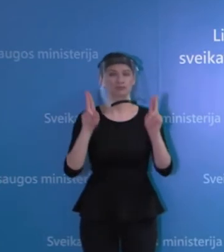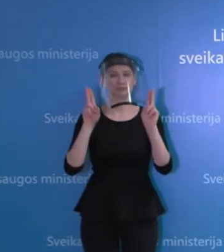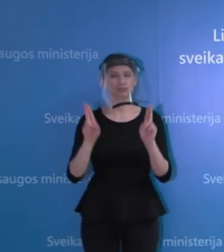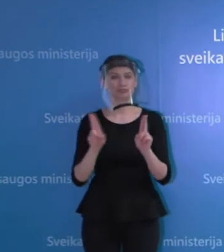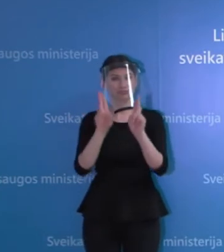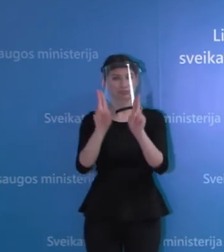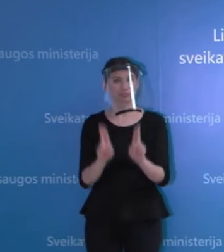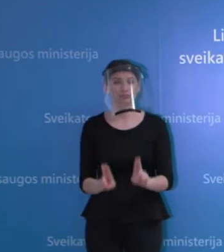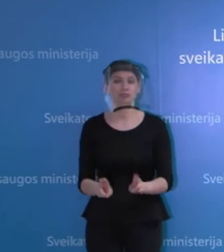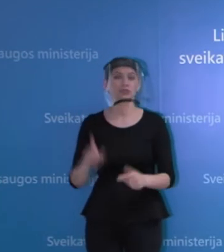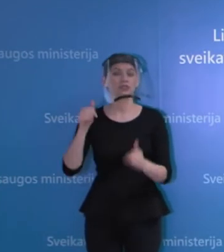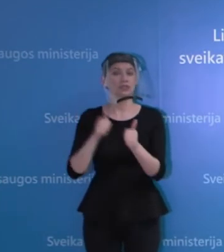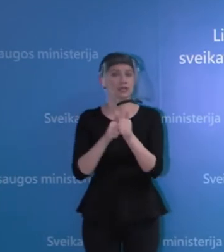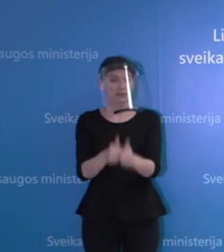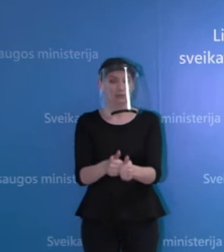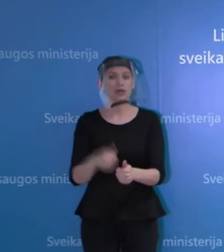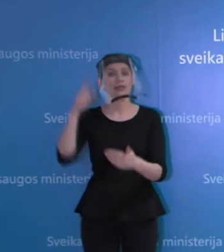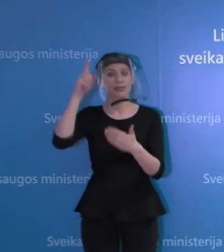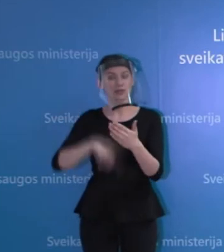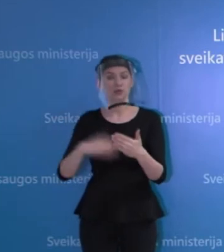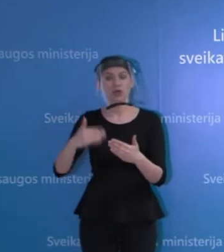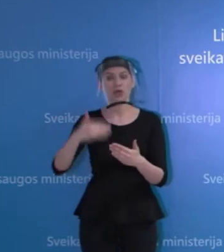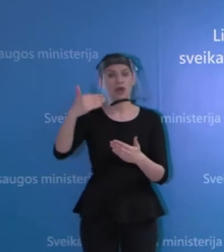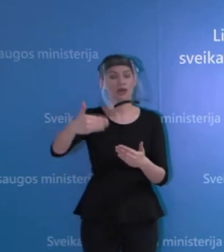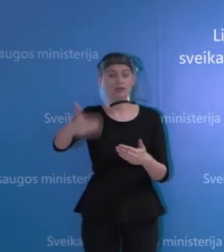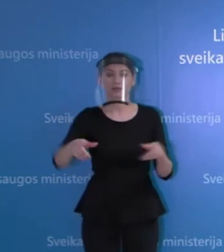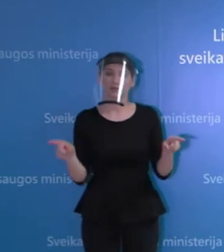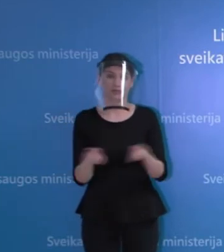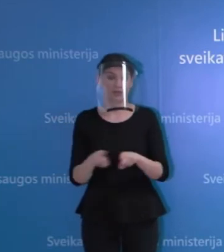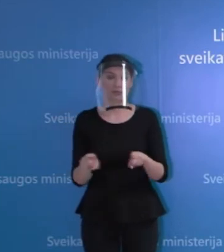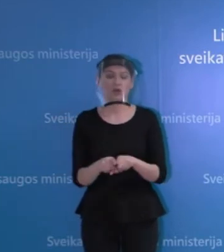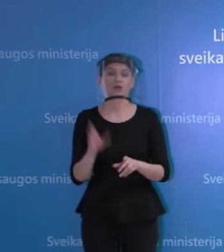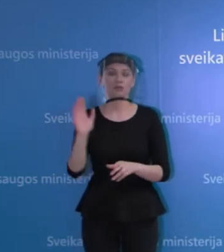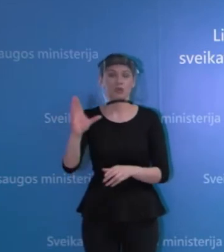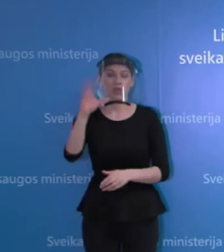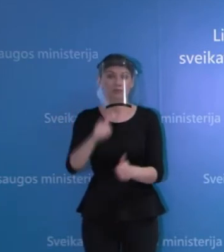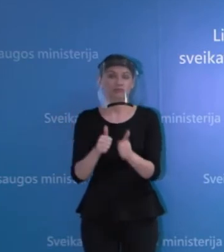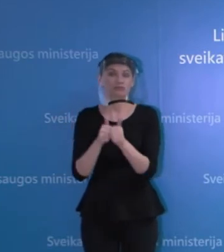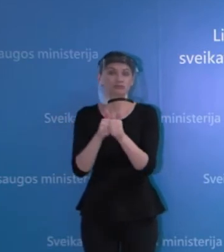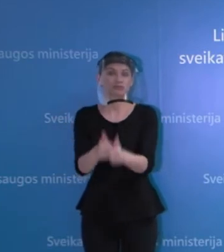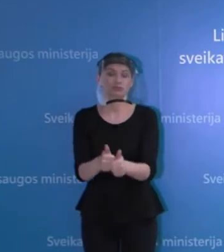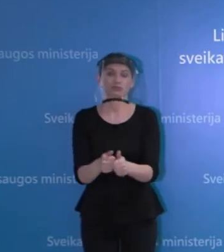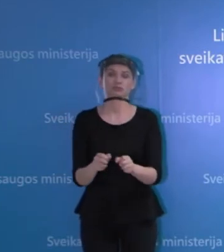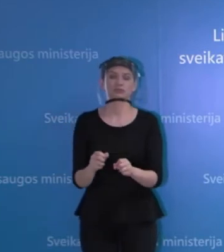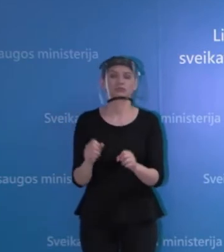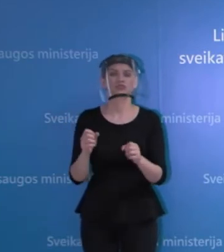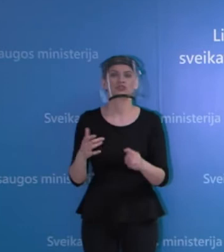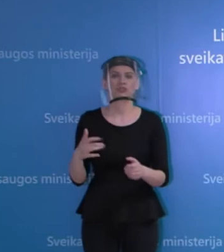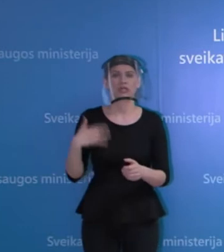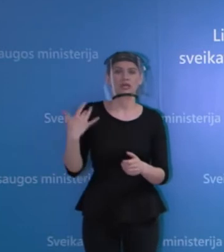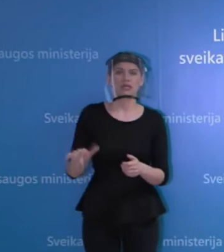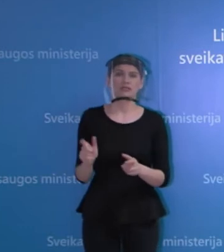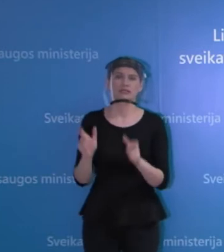tikėkime, kad tai bus ir ateityje ir kažkokių papildomų ribojimų priemonių nereikės imtis.